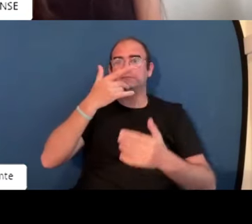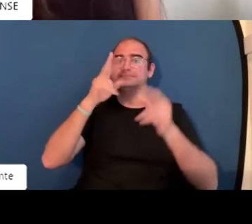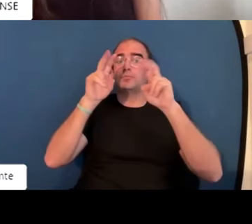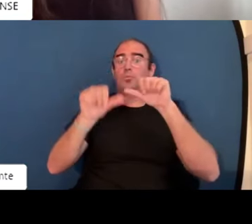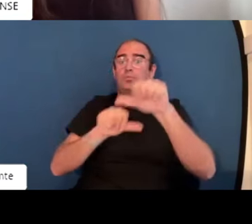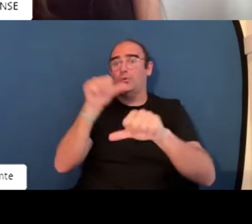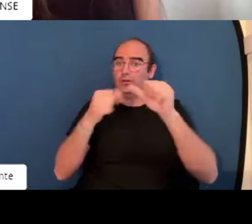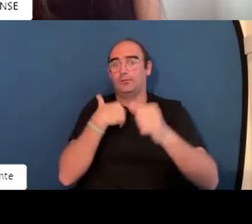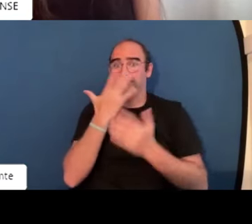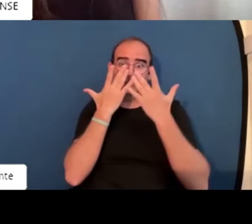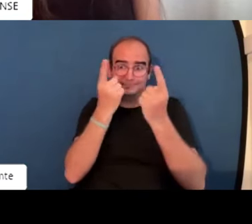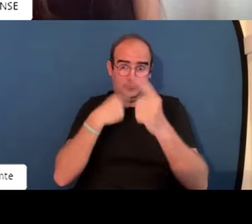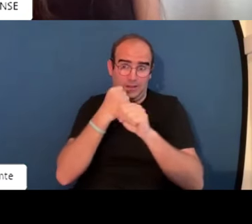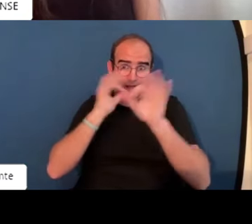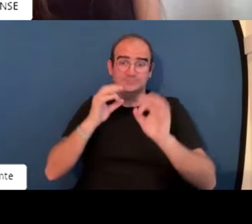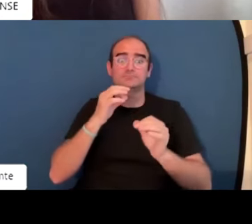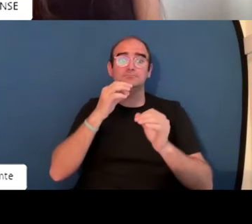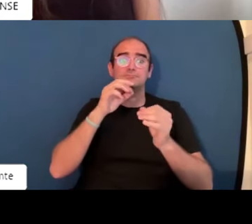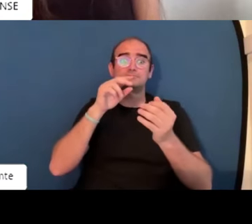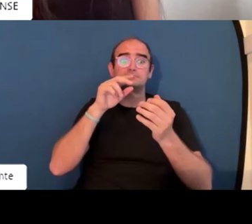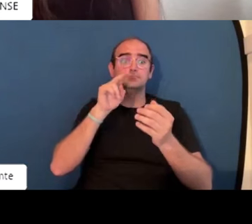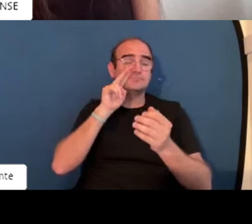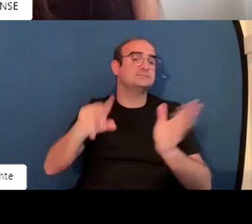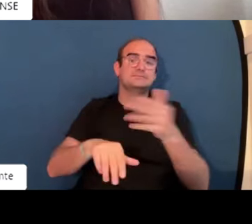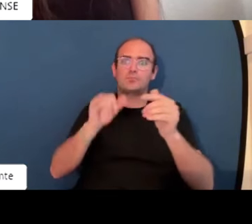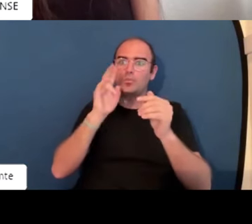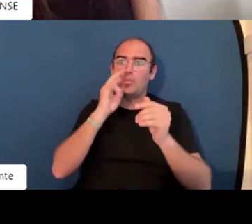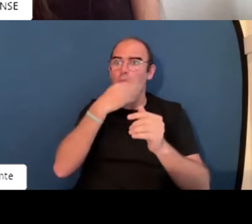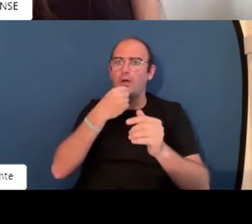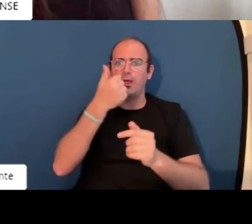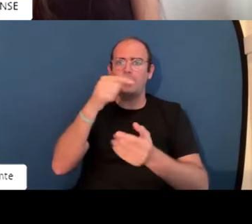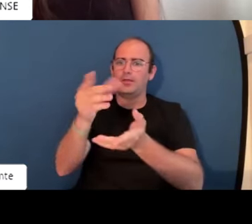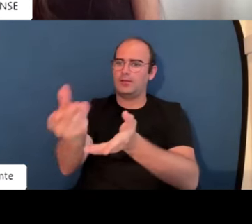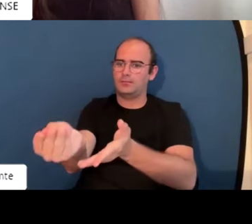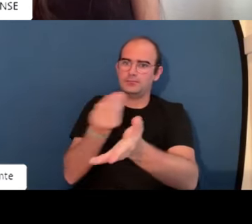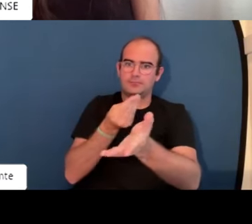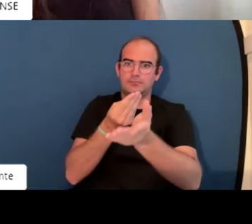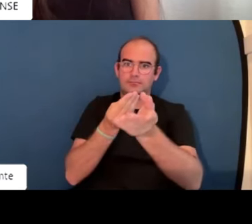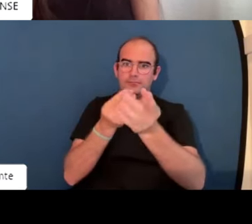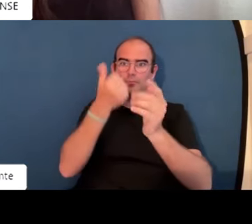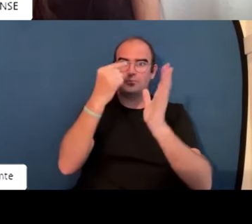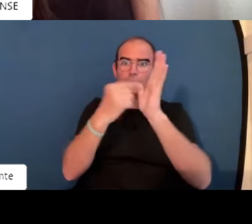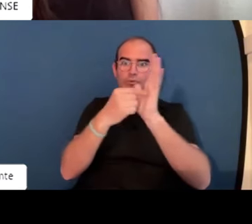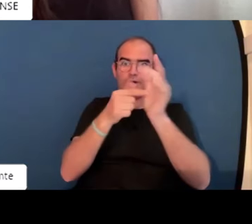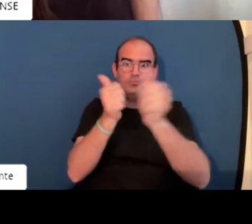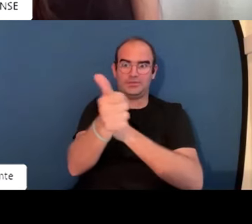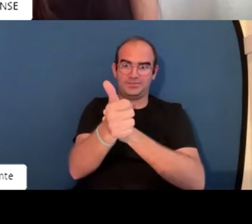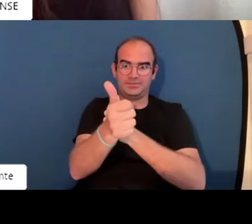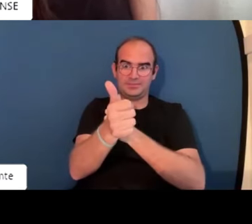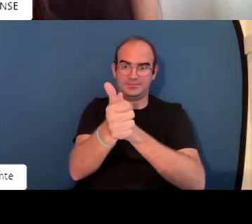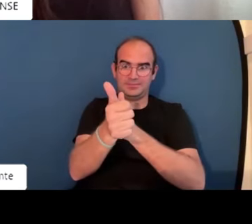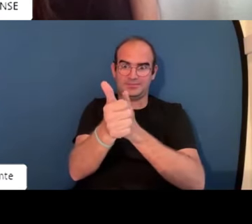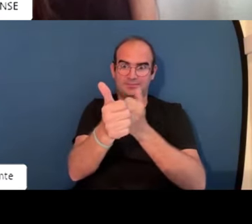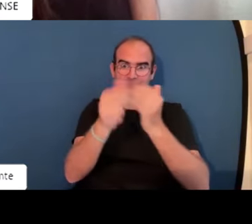recibo un montón de currículums al día y este sin duda me llama